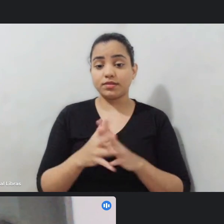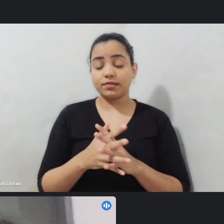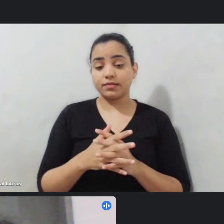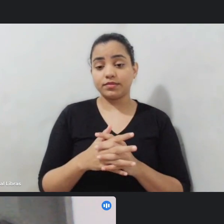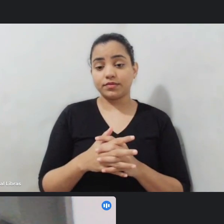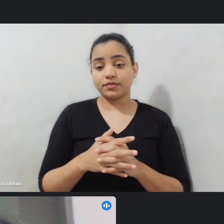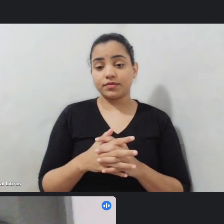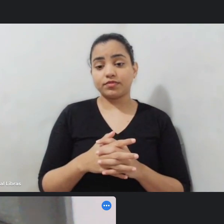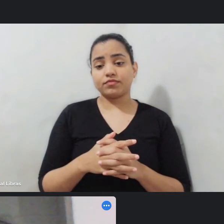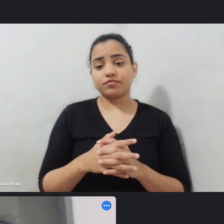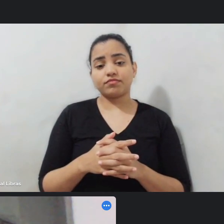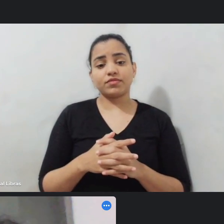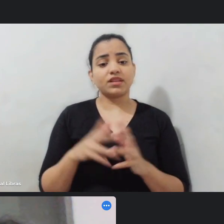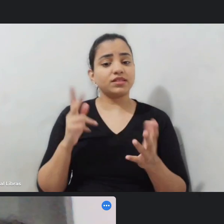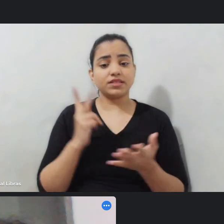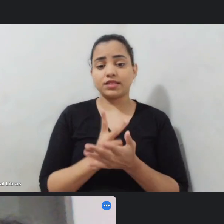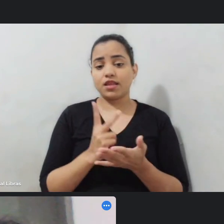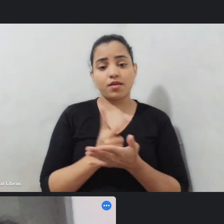sempre foi